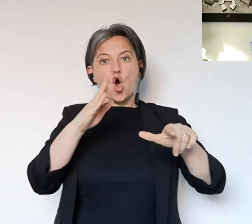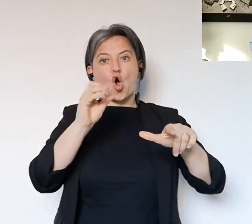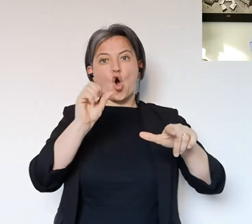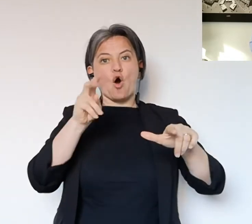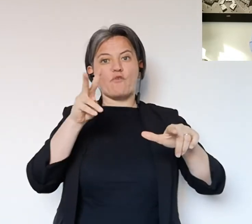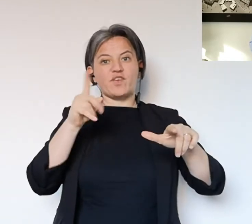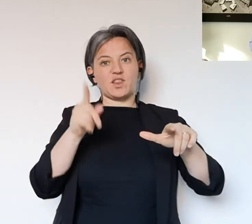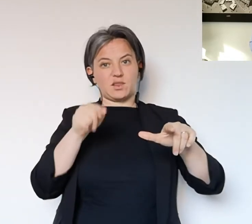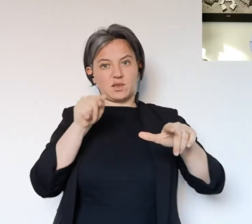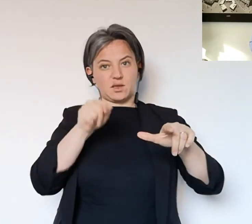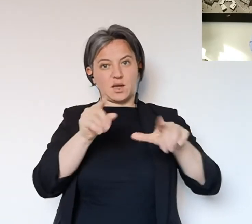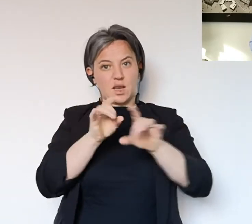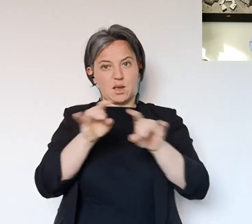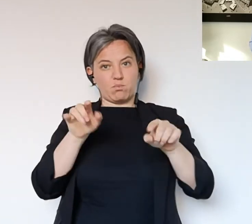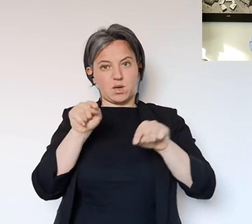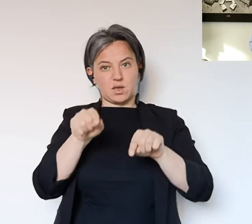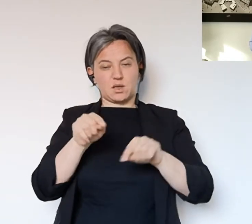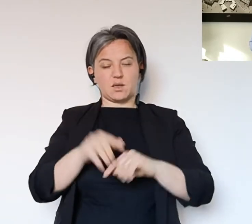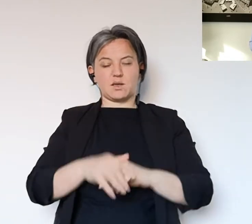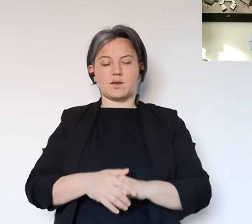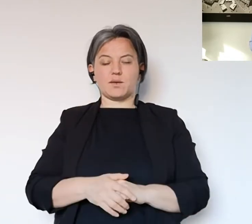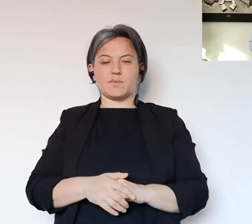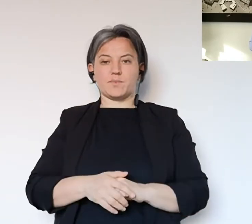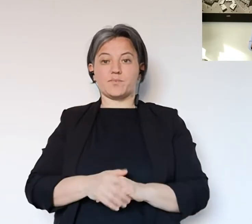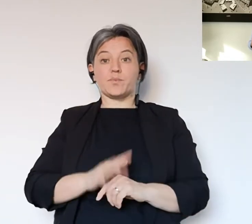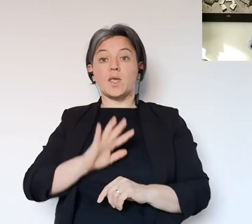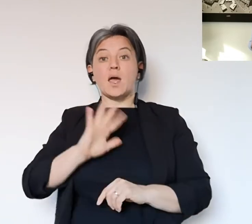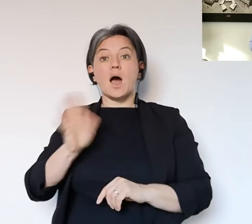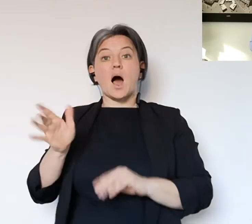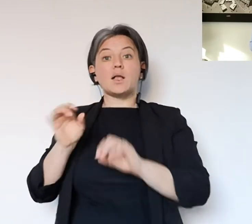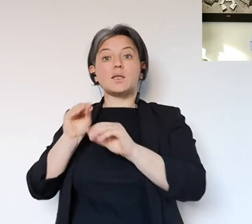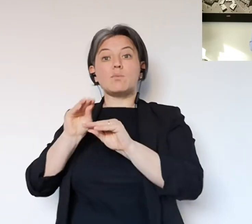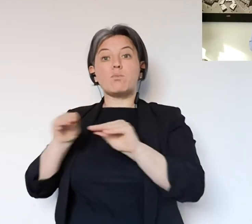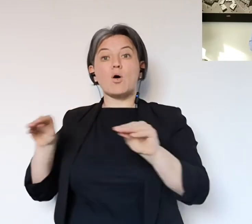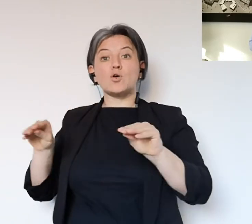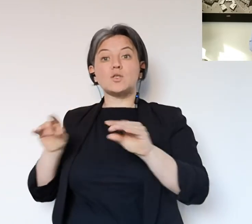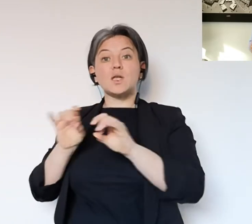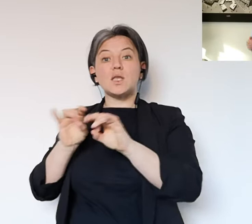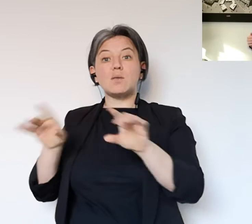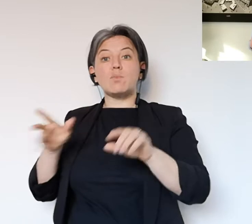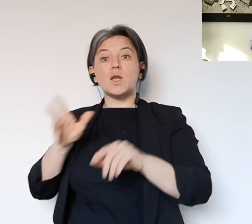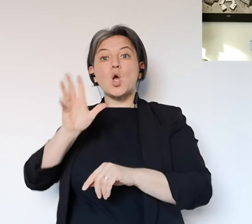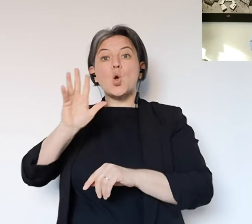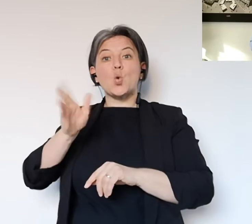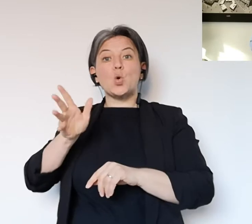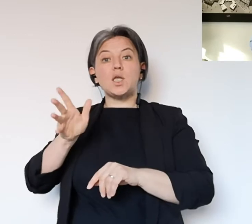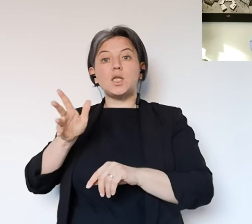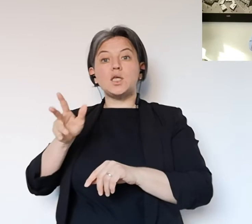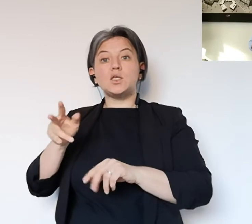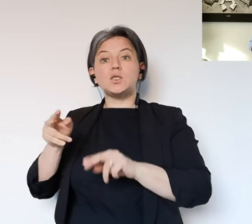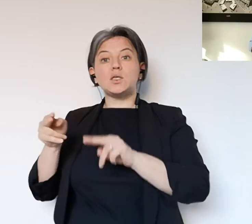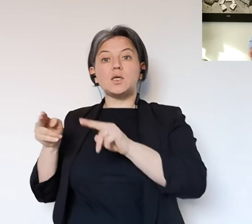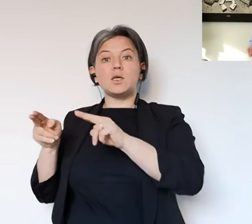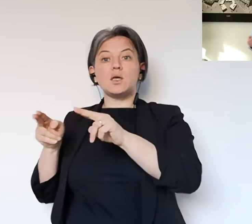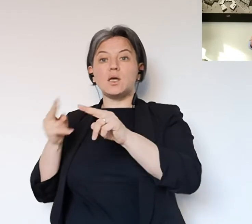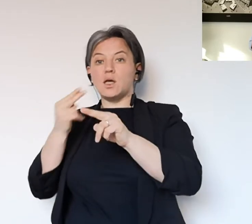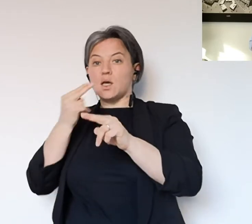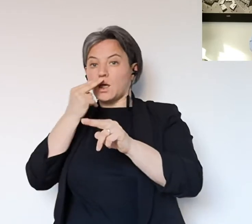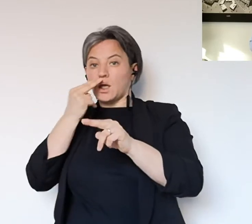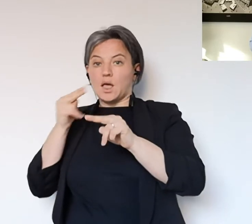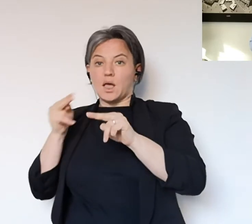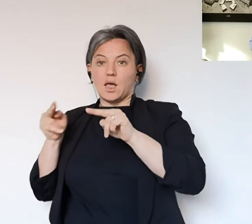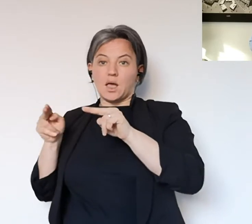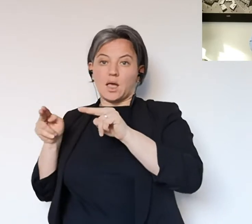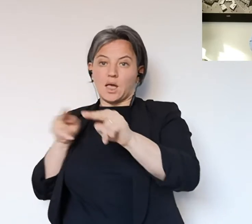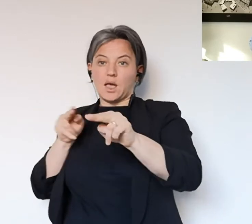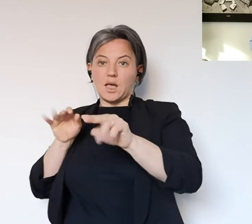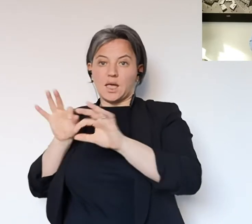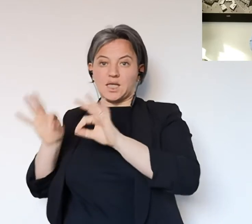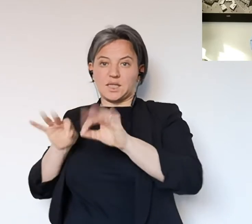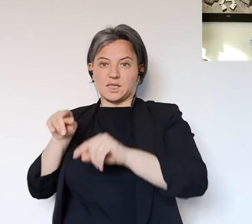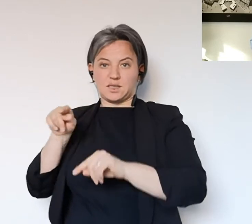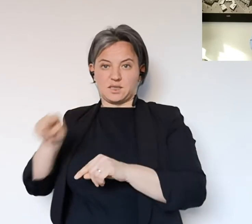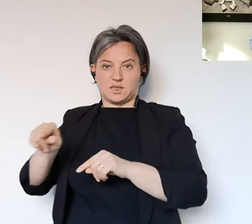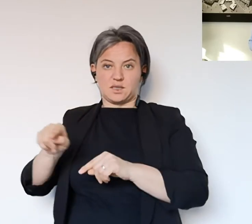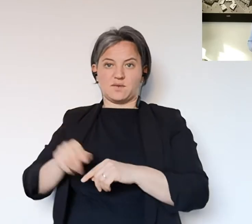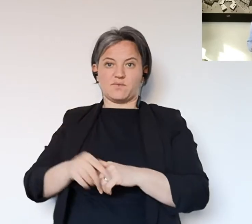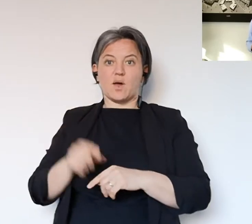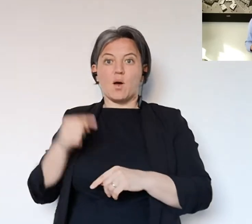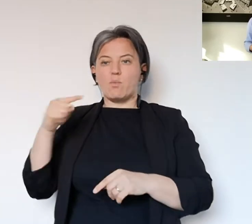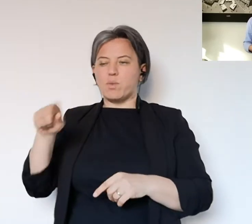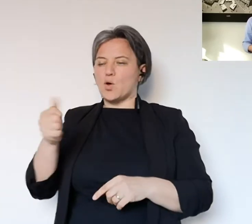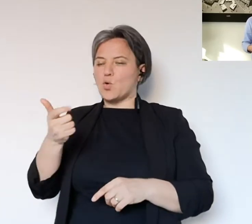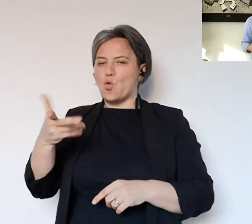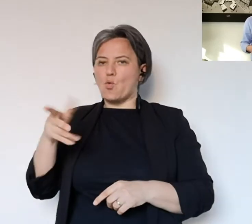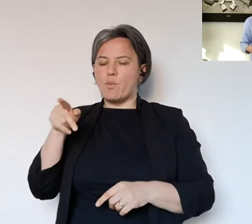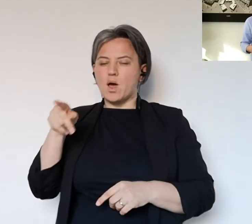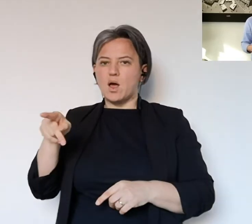strutture ospedaliere della regione Emilia Romagna Covid, si sono ulteriormente liberati 15 posti